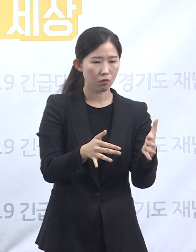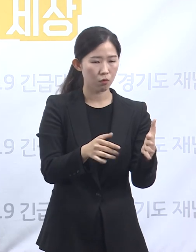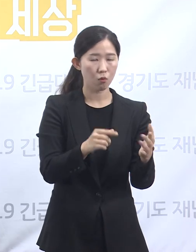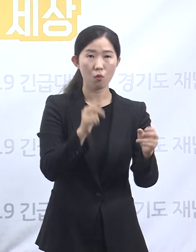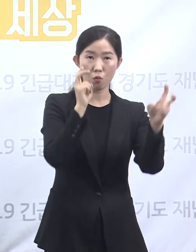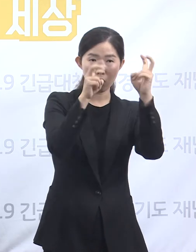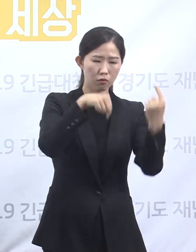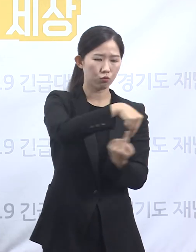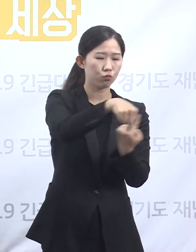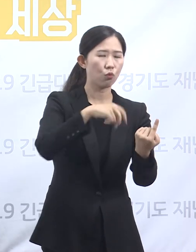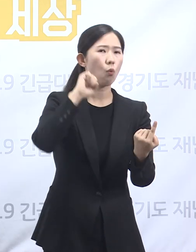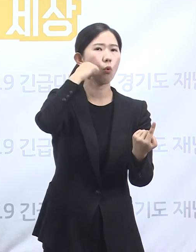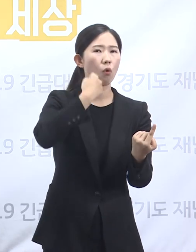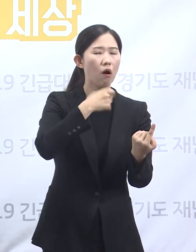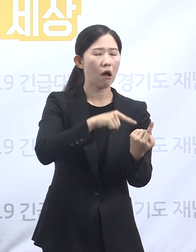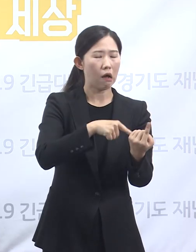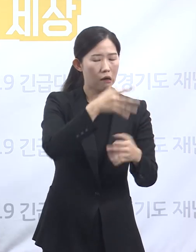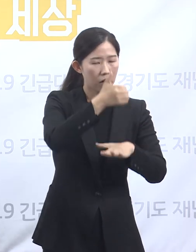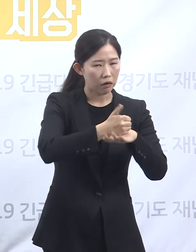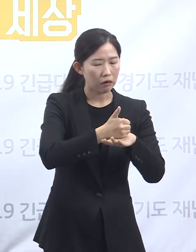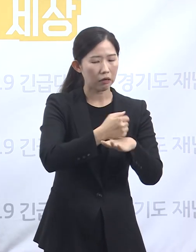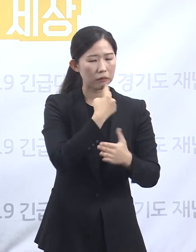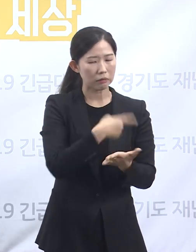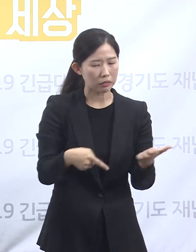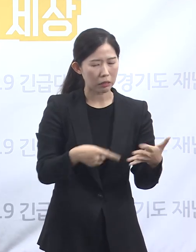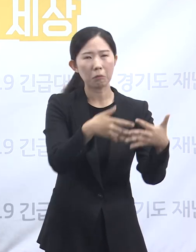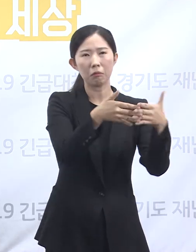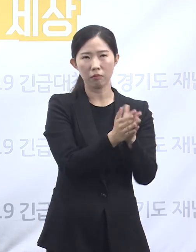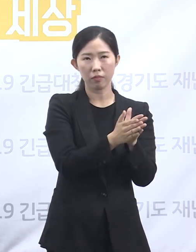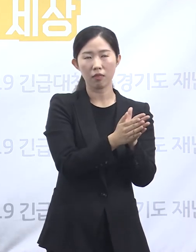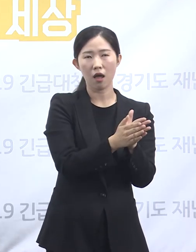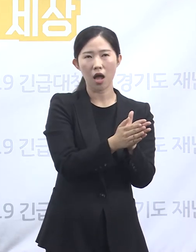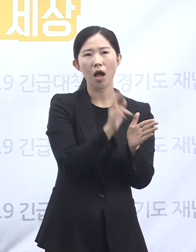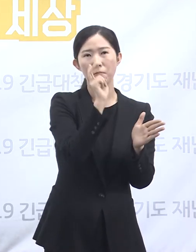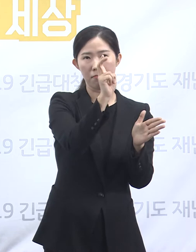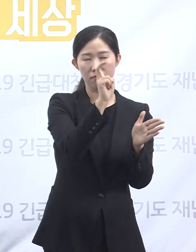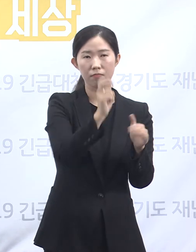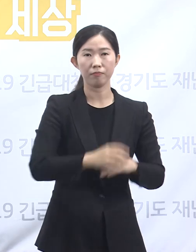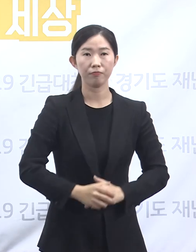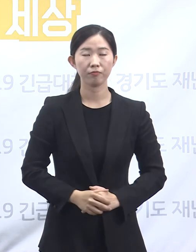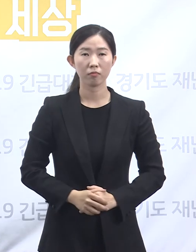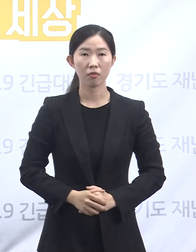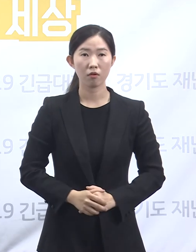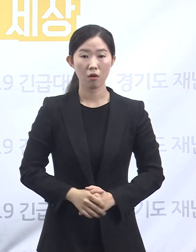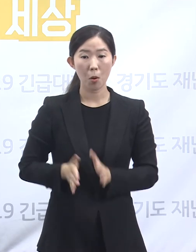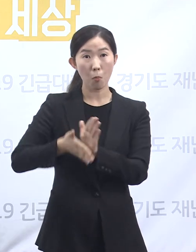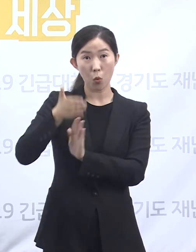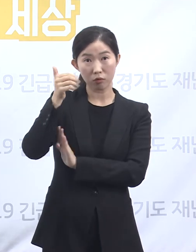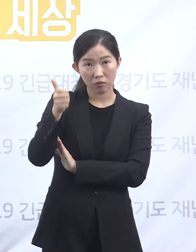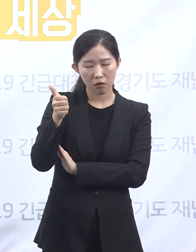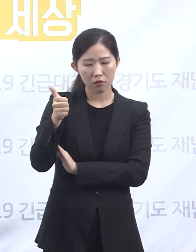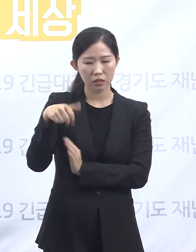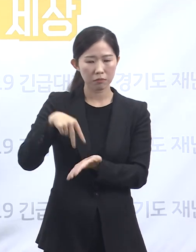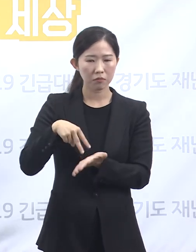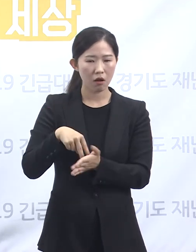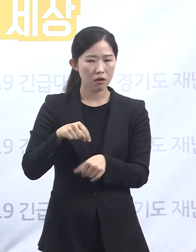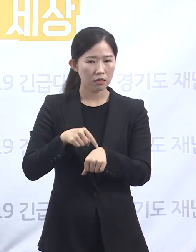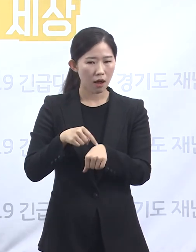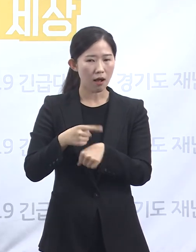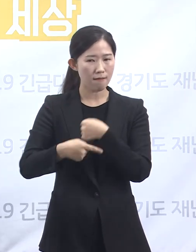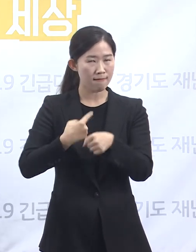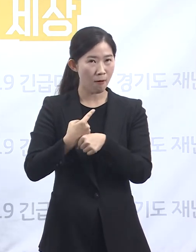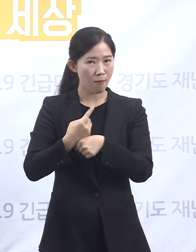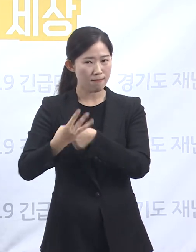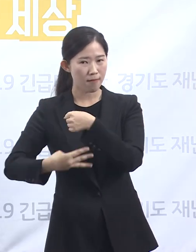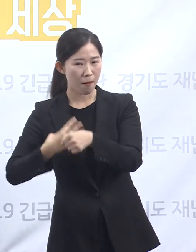상태가 될 가능성이 매우 높습니다. 시간이 지날수록 본사 측에서는 어떤 증거를 은폐할 가능성이 높아질 뿐만